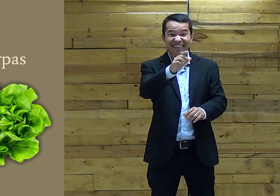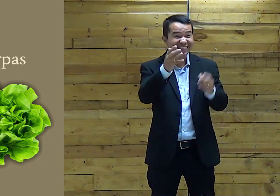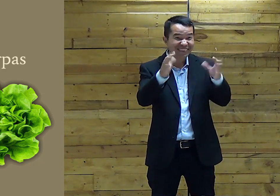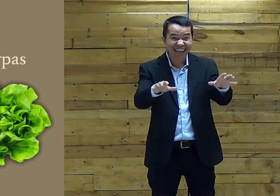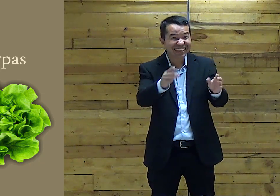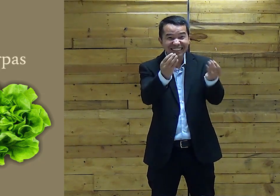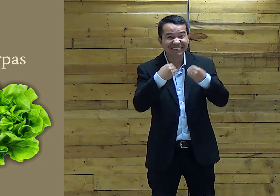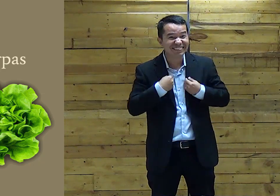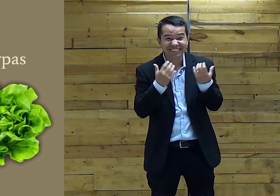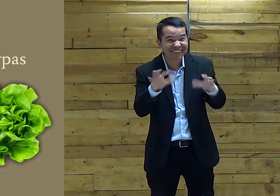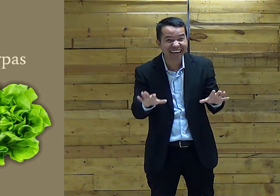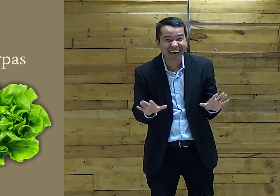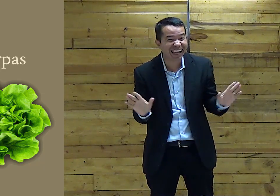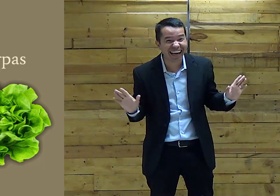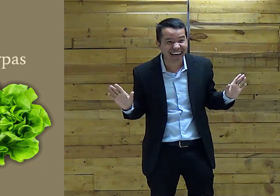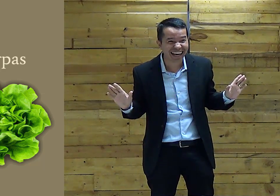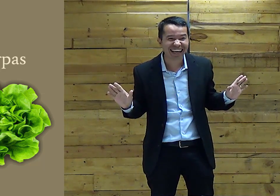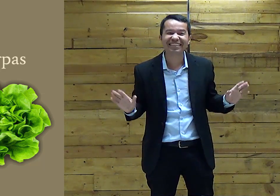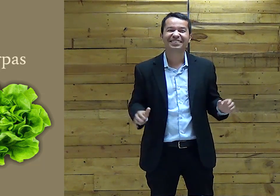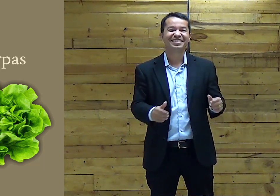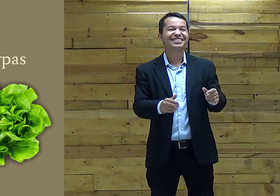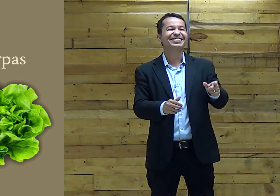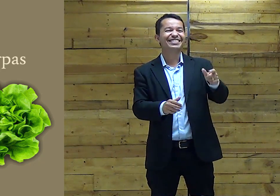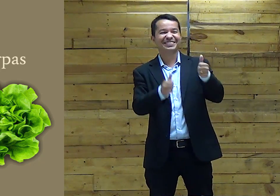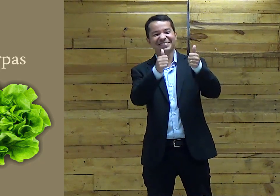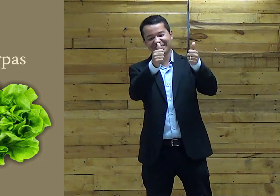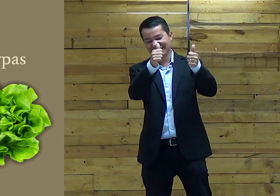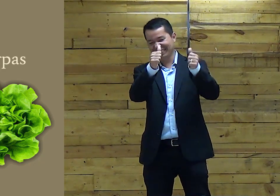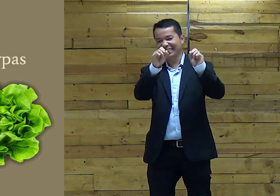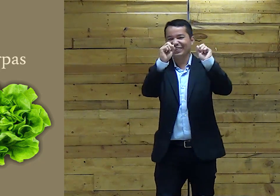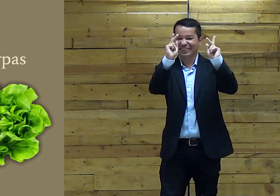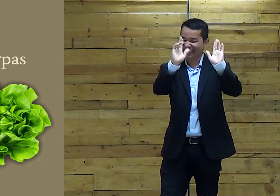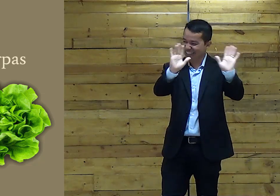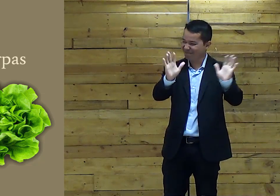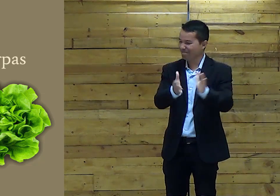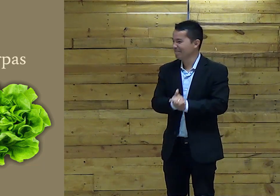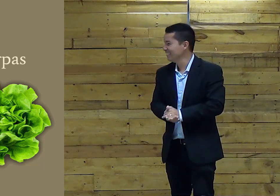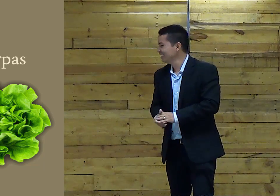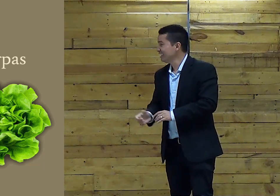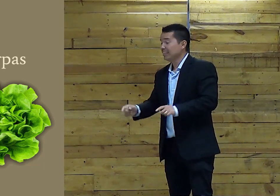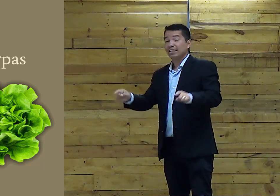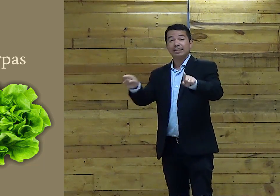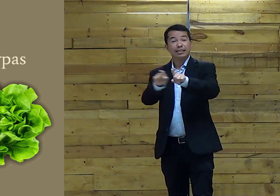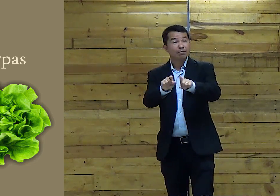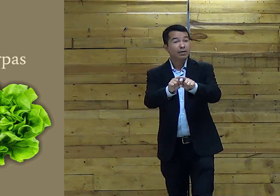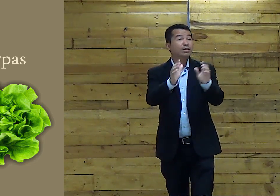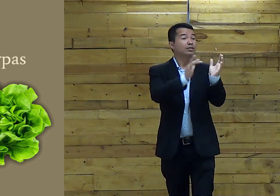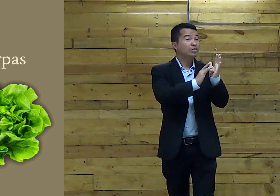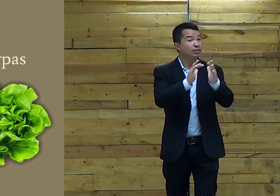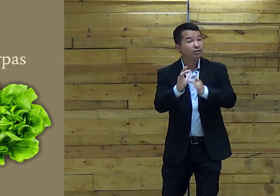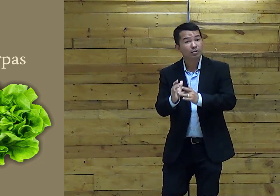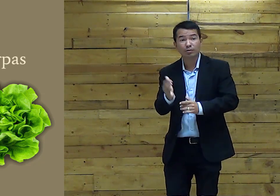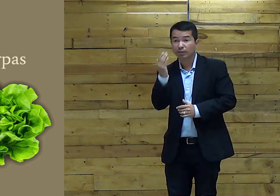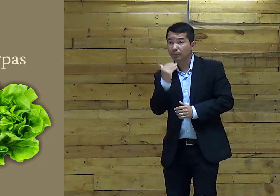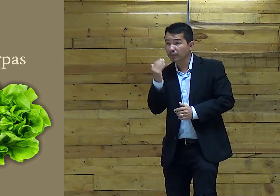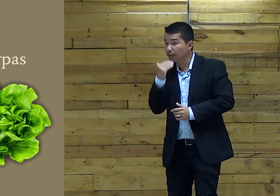Se não quer me dar Um ovo de chocolate Puxa Tá bom Ok Agora Jesus